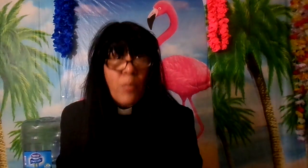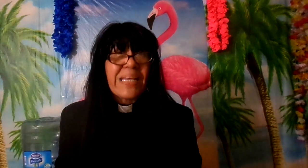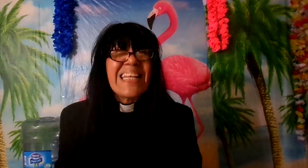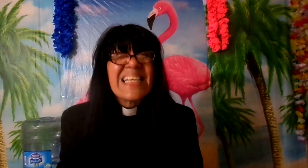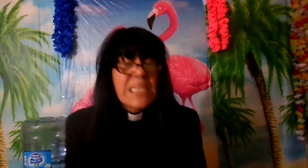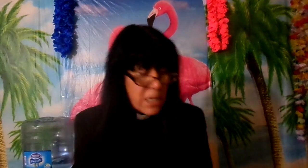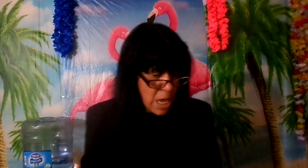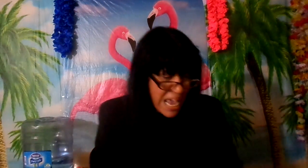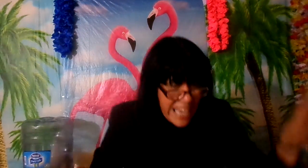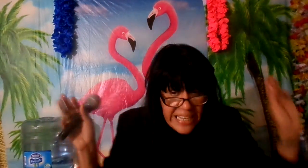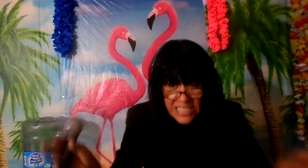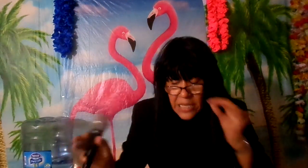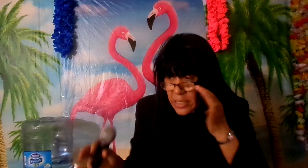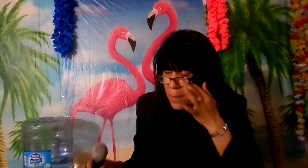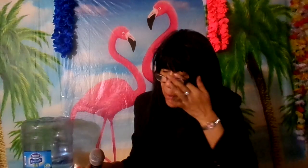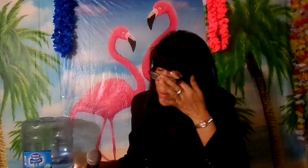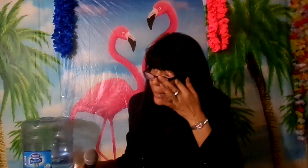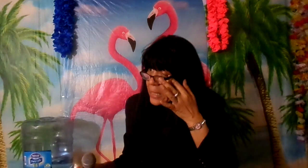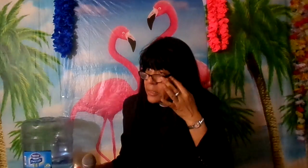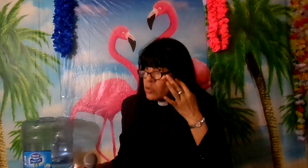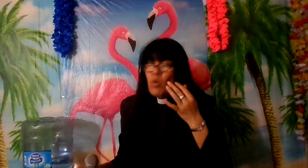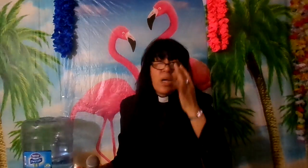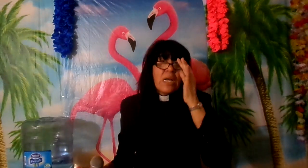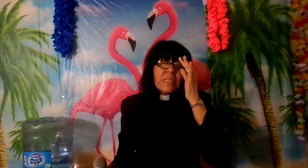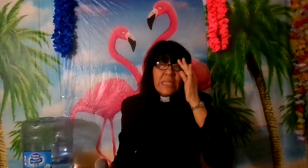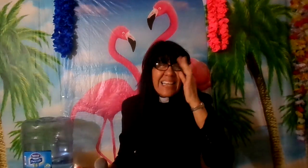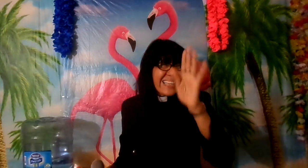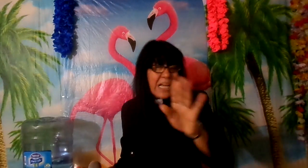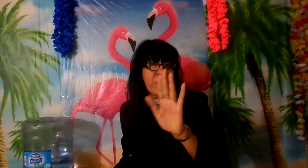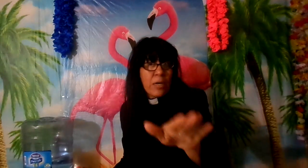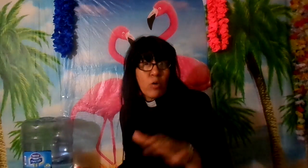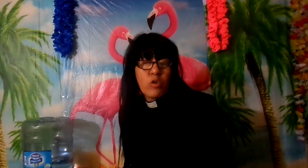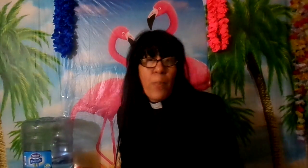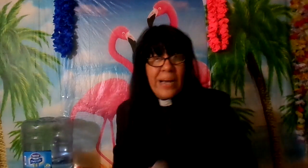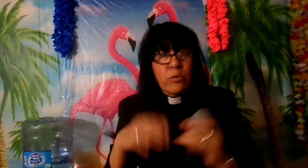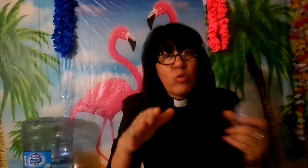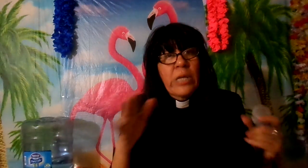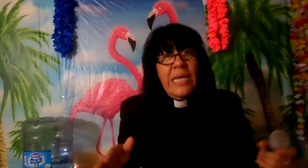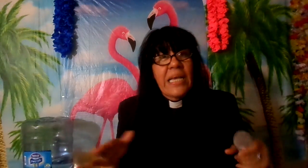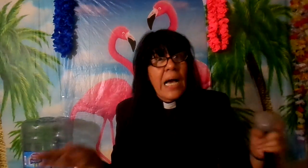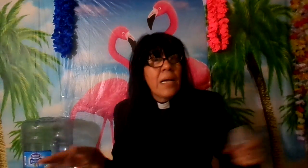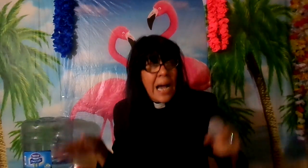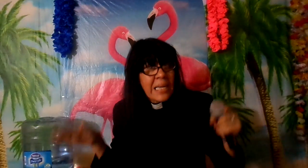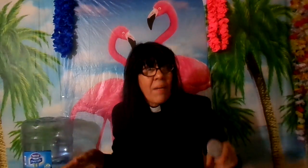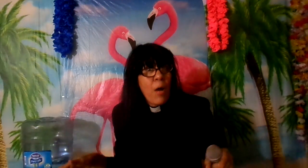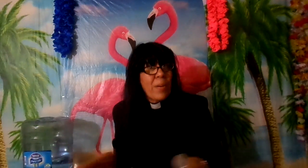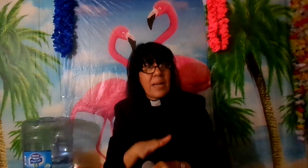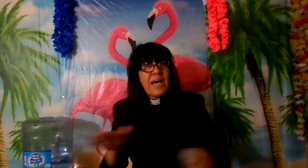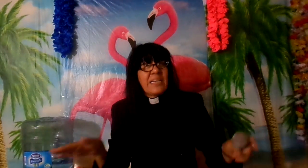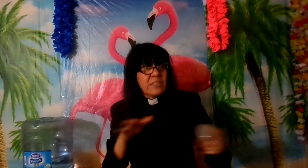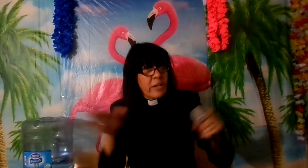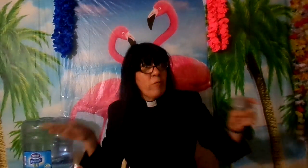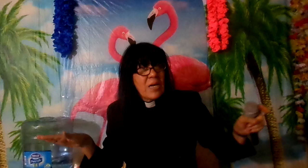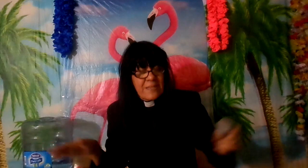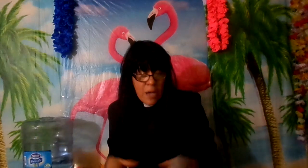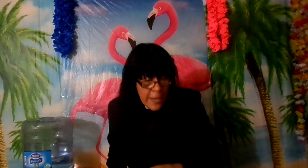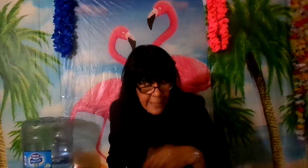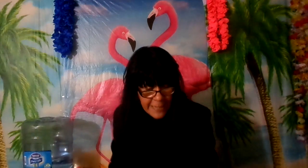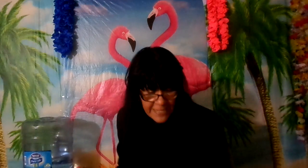hombre quiere decir que en ese tiempo imagínate tú tienes que estar bien con Dios para que tú no te quedes aquí abajo para la gran tribulación quiere decir